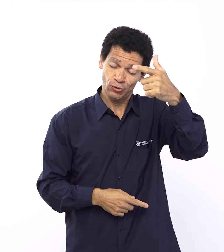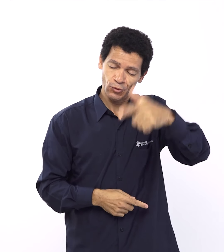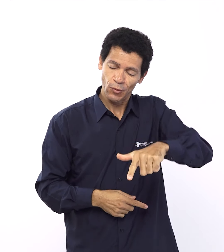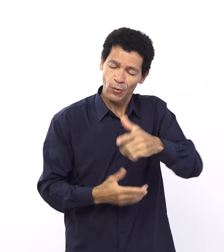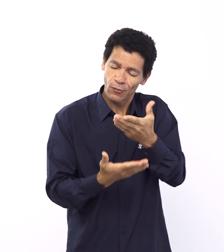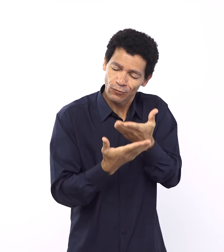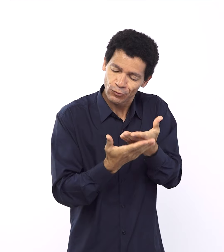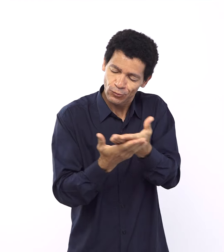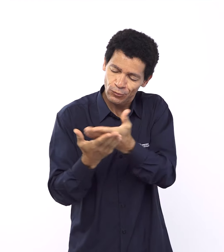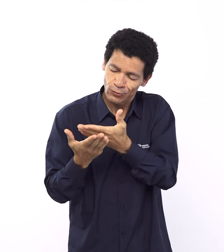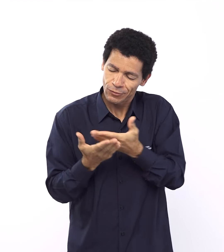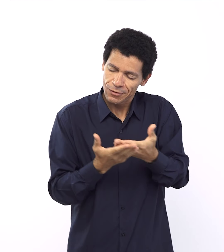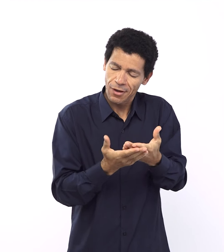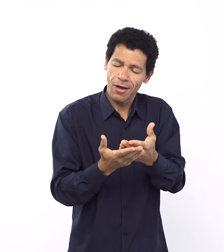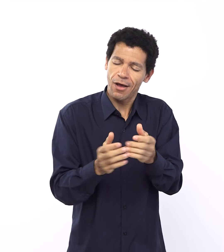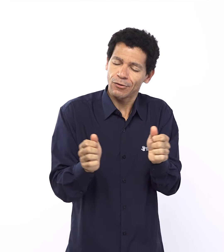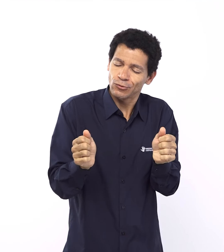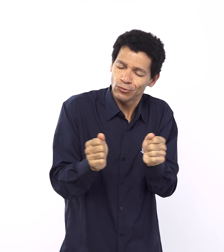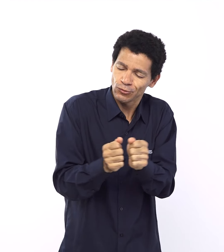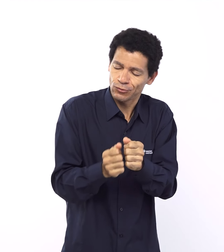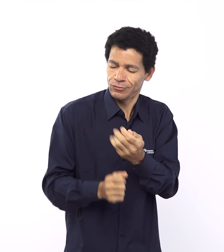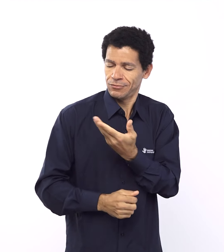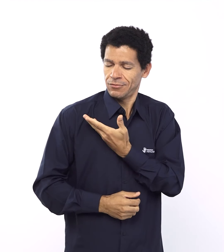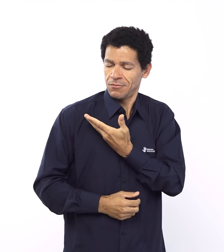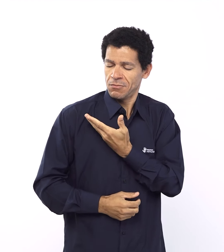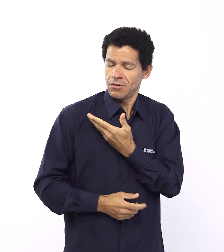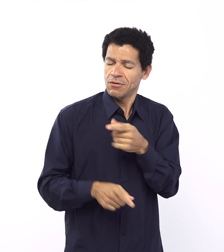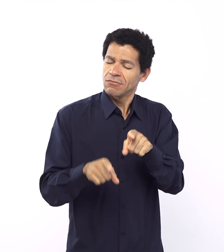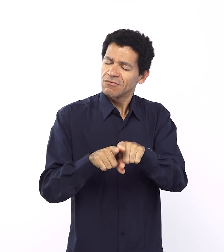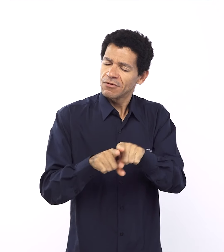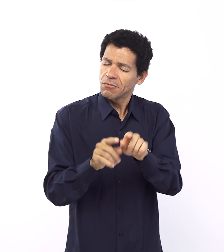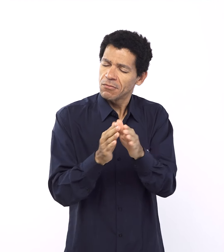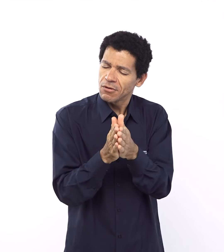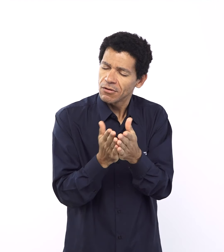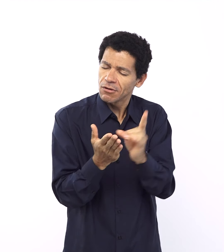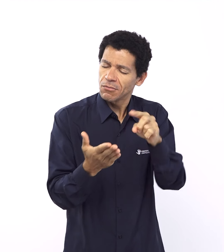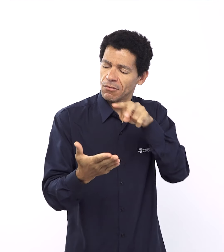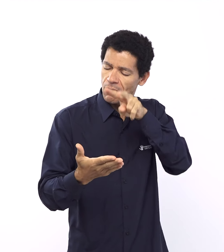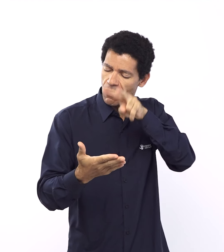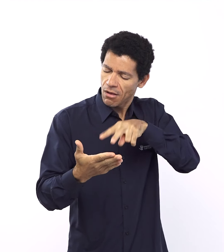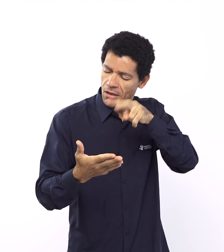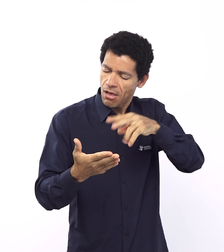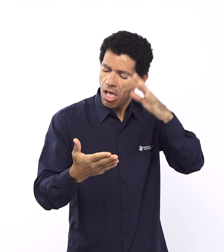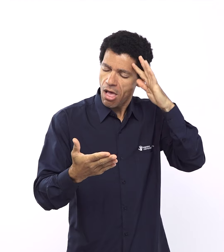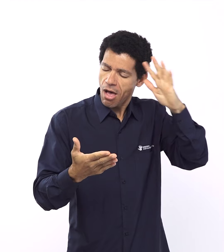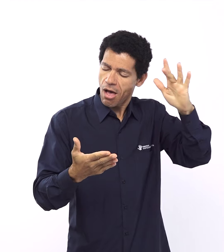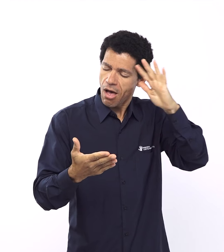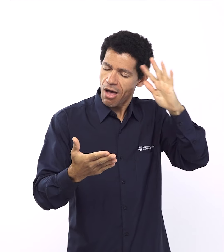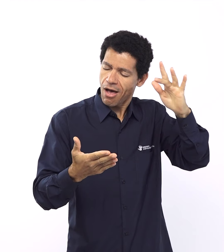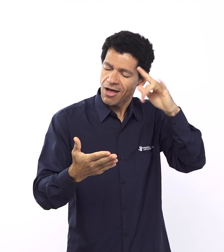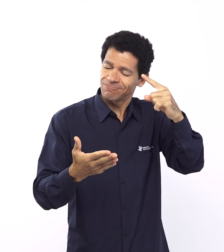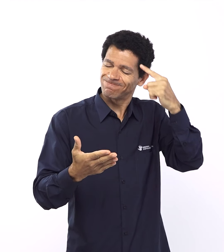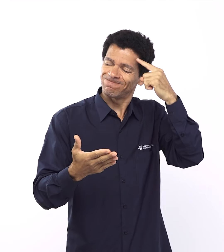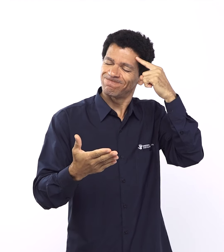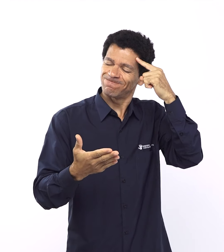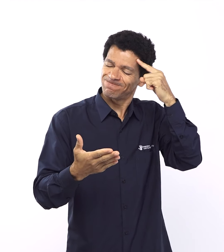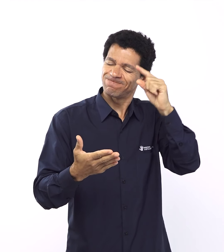palavra, poder meditar nela e poder mais uma vez ser impactado com o teu amor, com a tua fidelidade, com a aliança que o Senhor fez